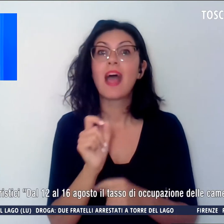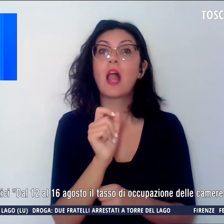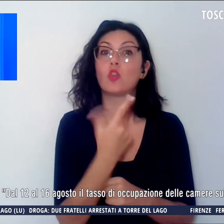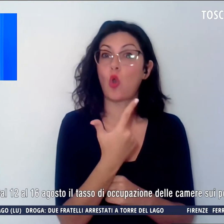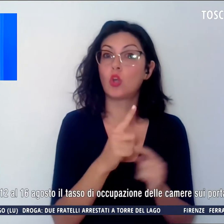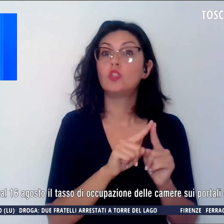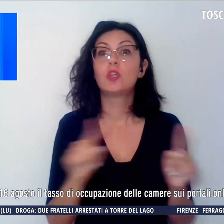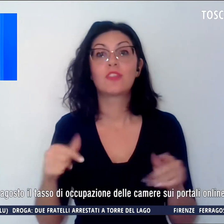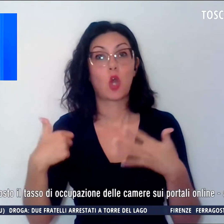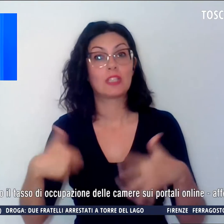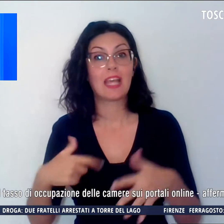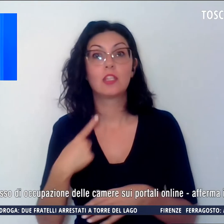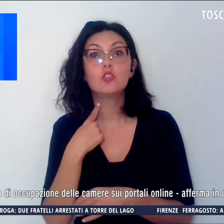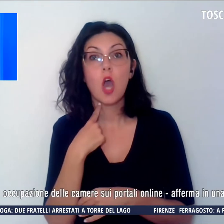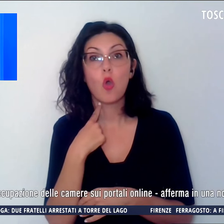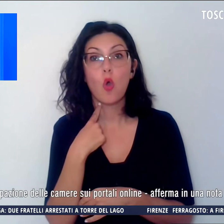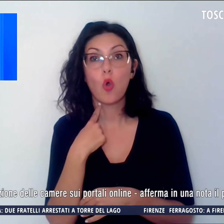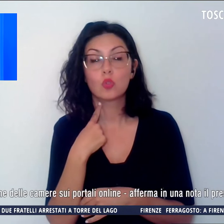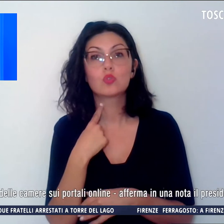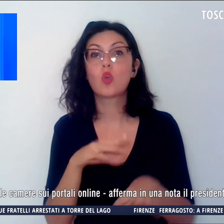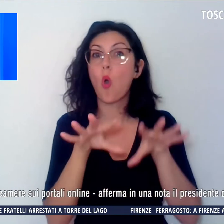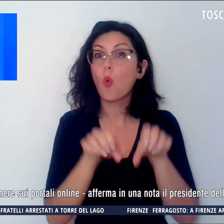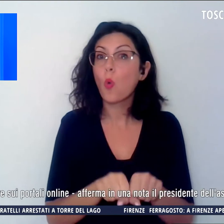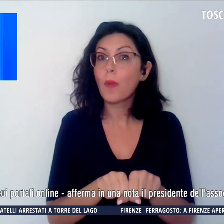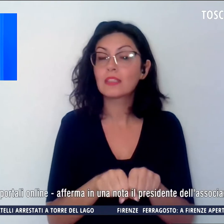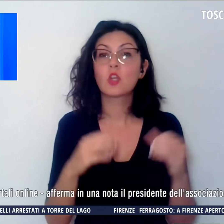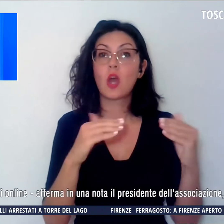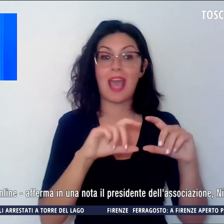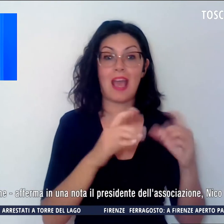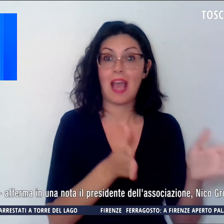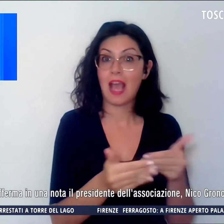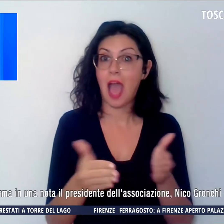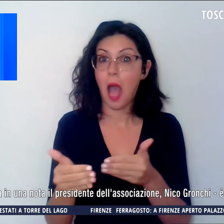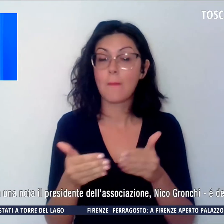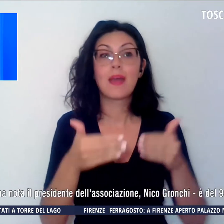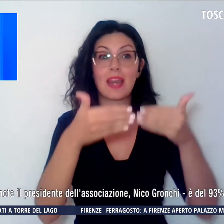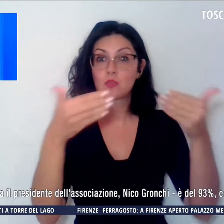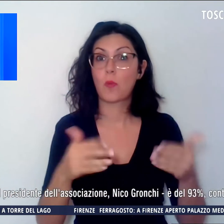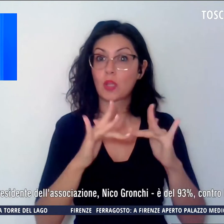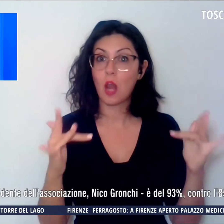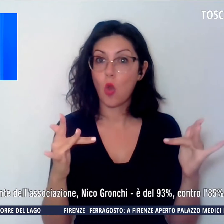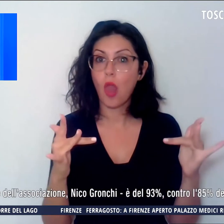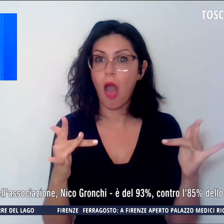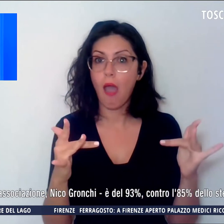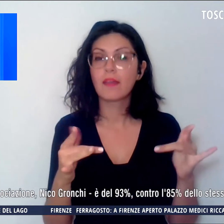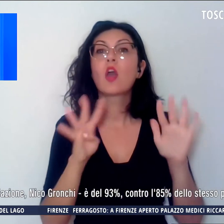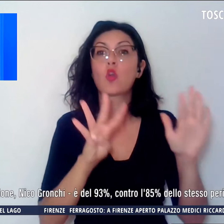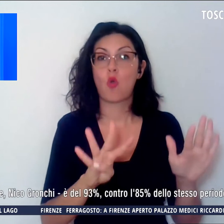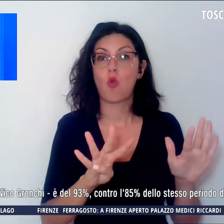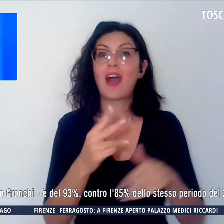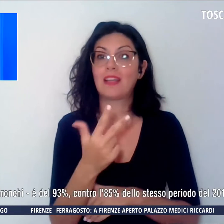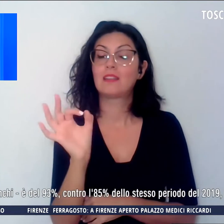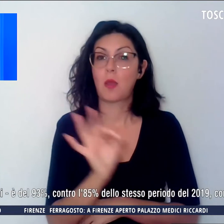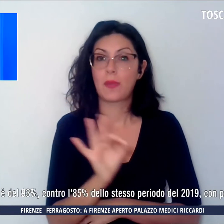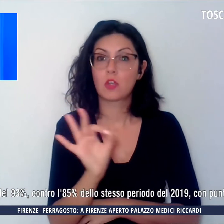16 agosto il tasso di occupazione delle camere sui portali online è del 93%